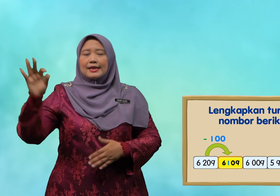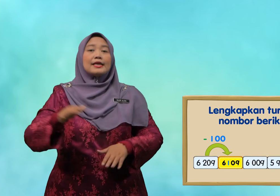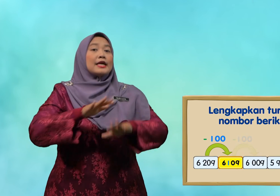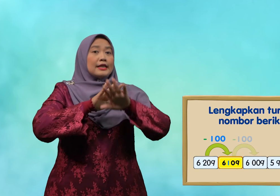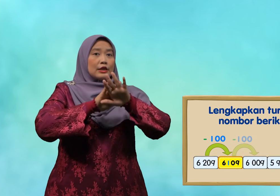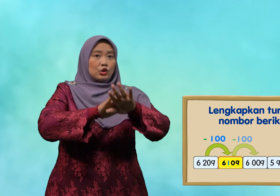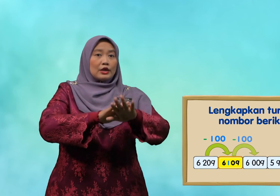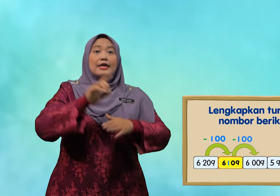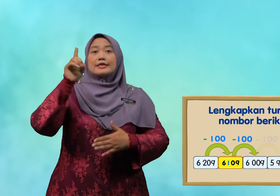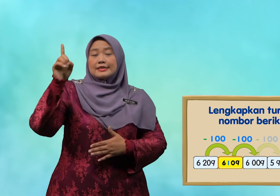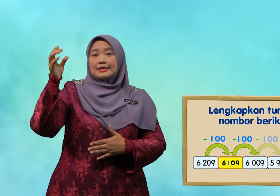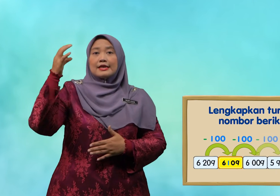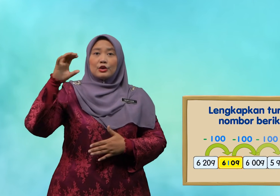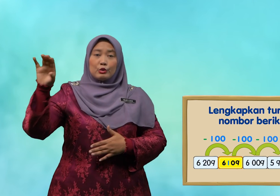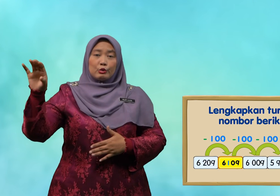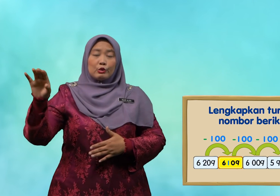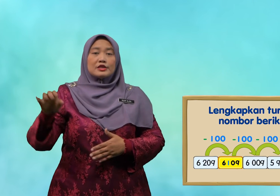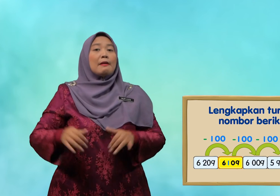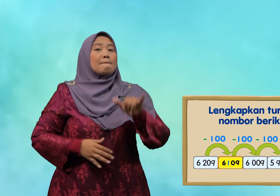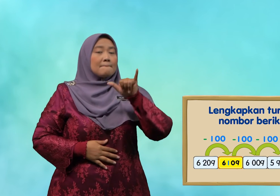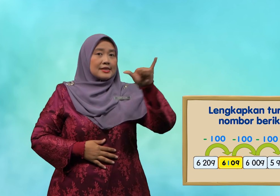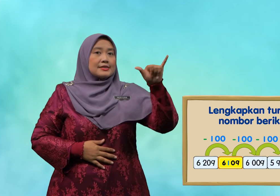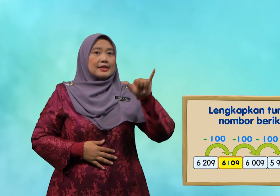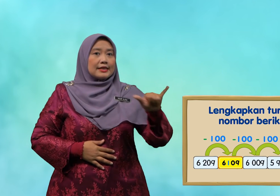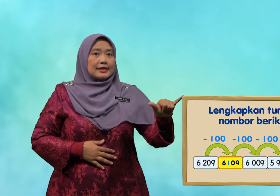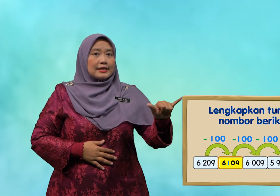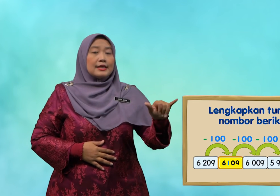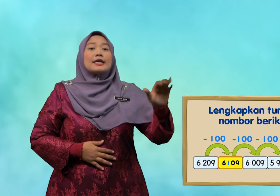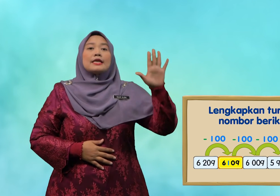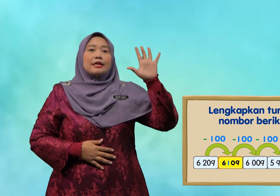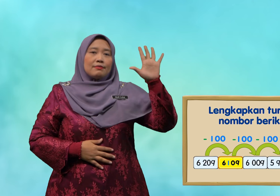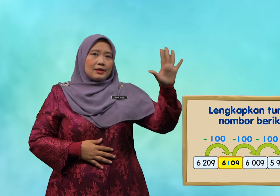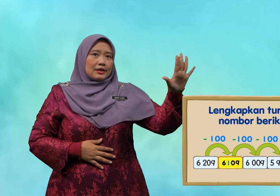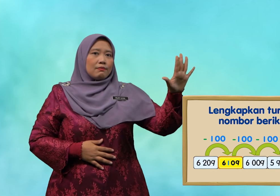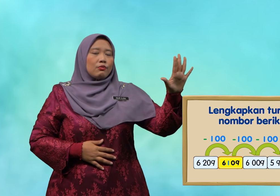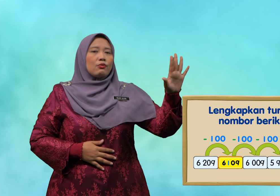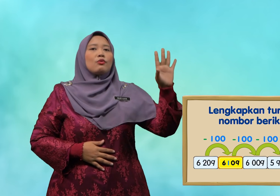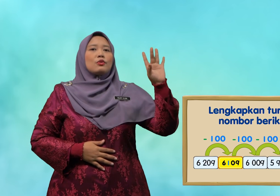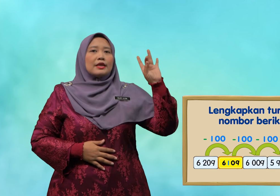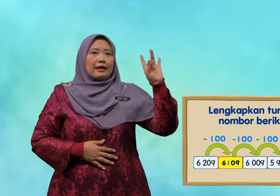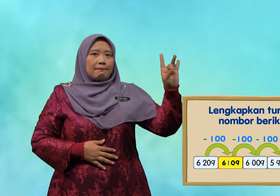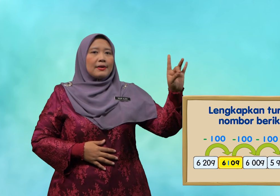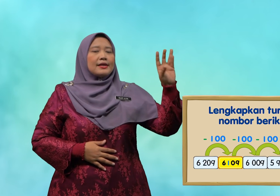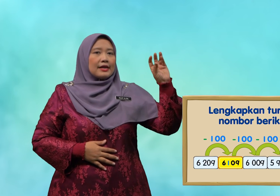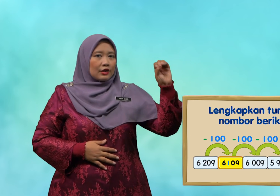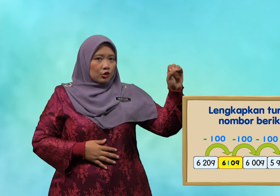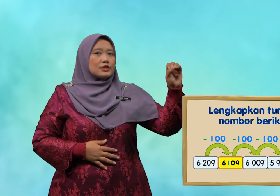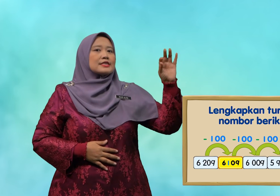ditolak seratus menjadi lima ribu lapan ratus